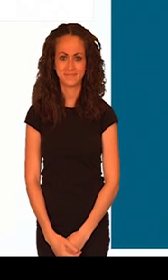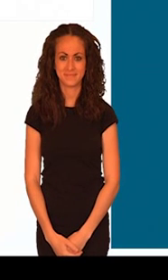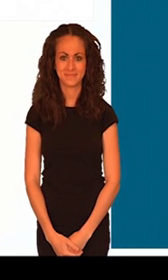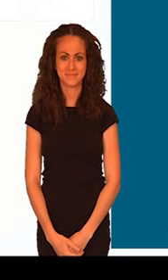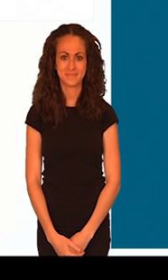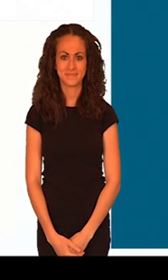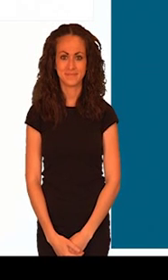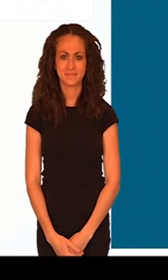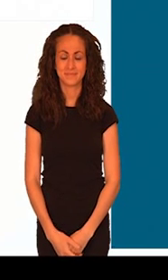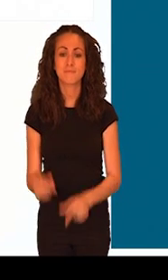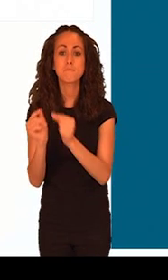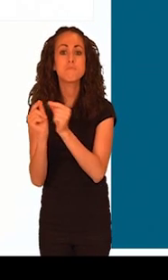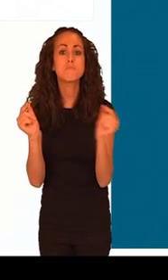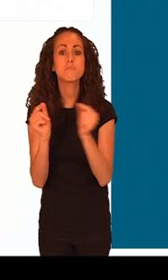distancia a recorrer será de 800 metros.